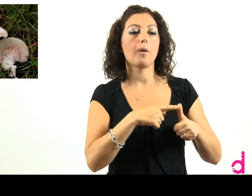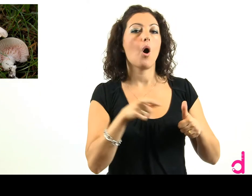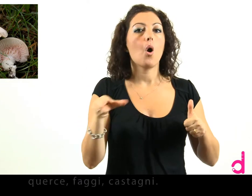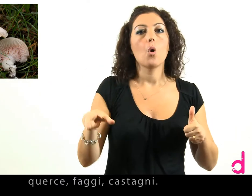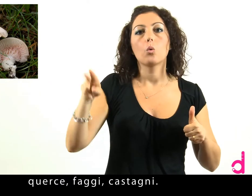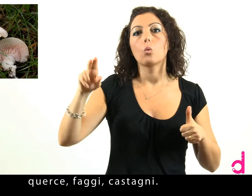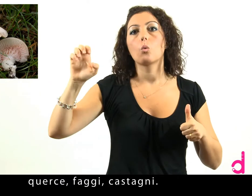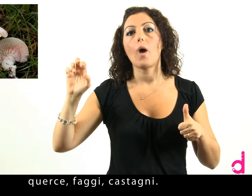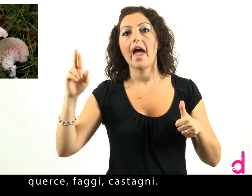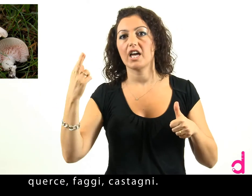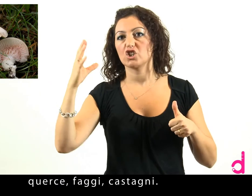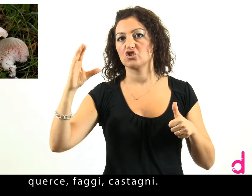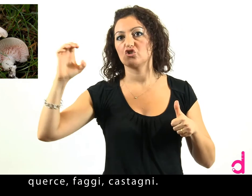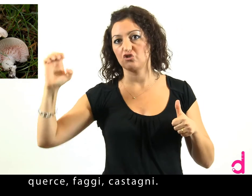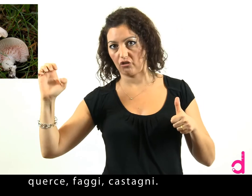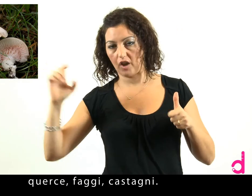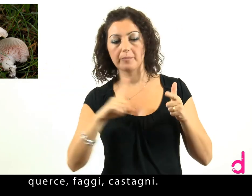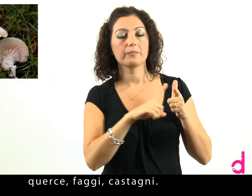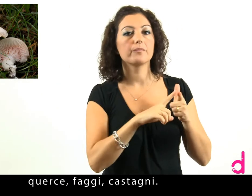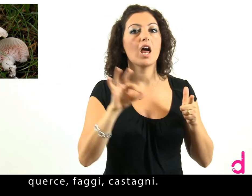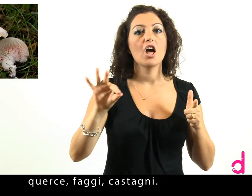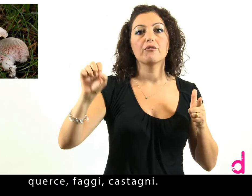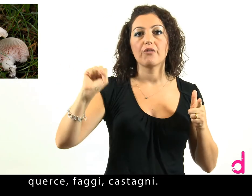Querce, faggi, castagni.